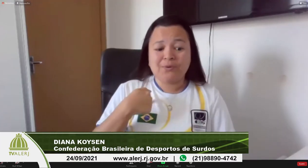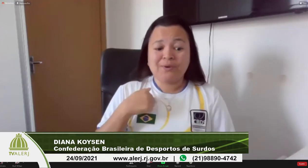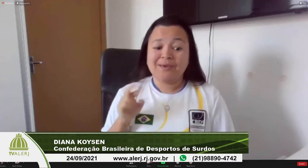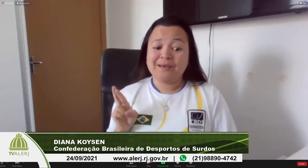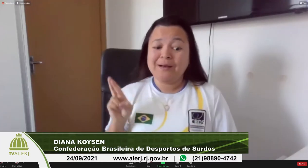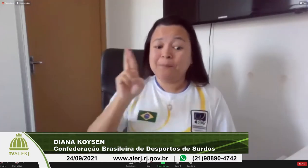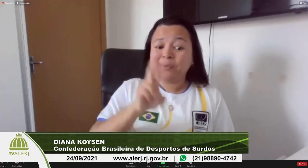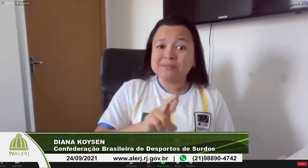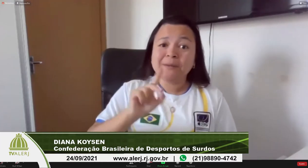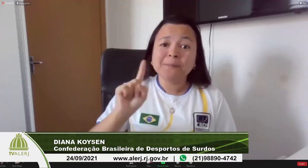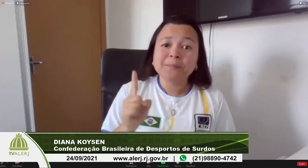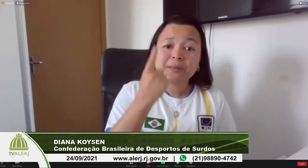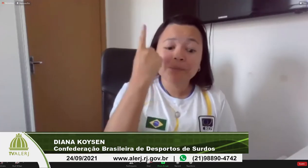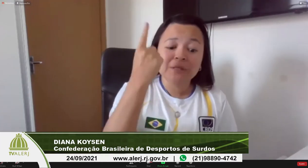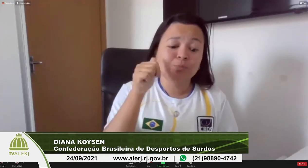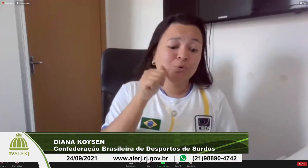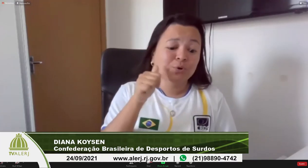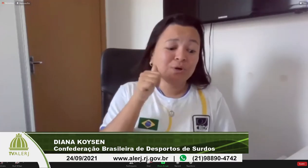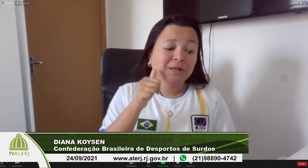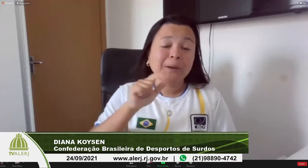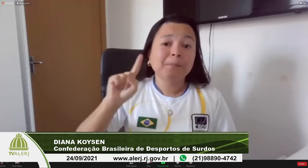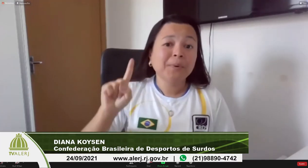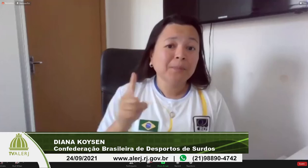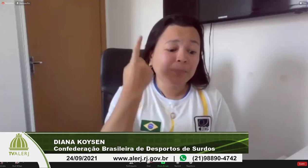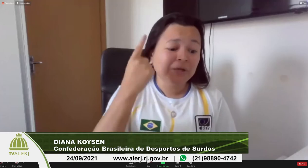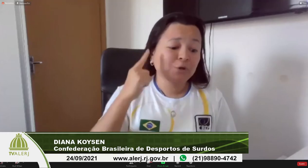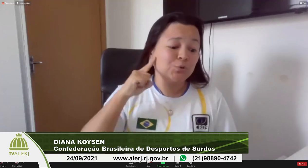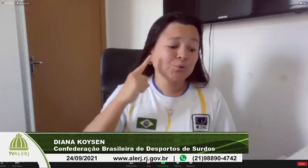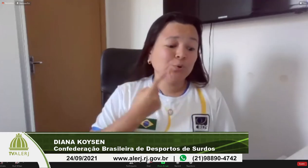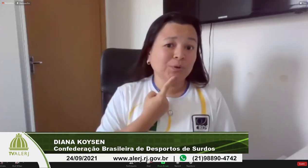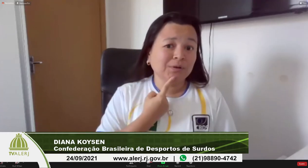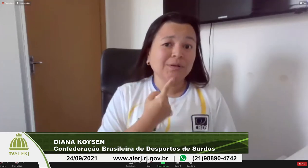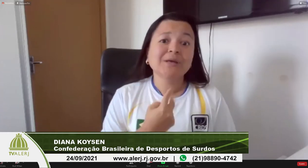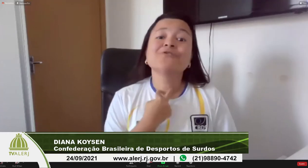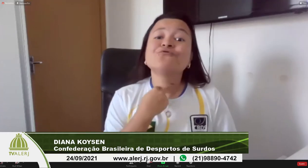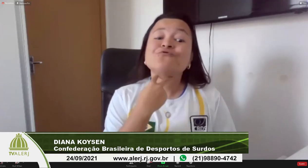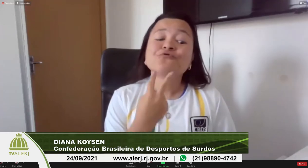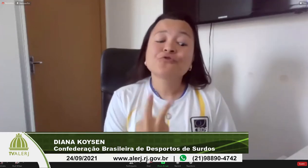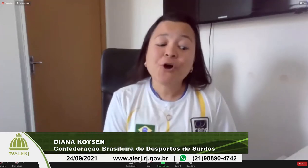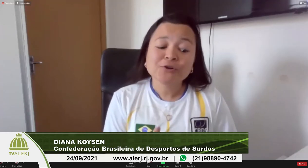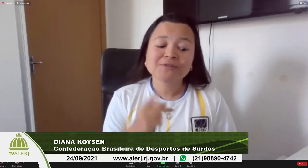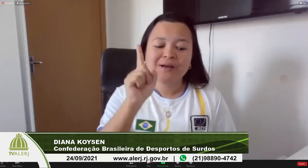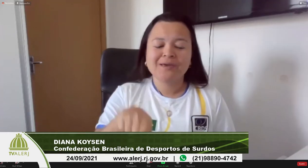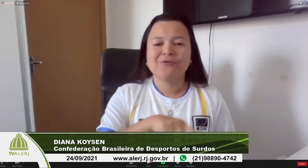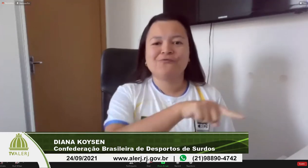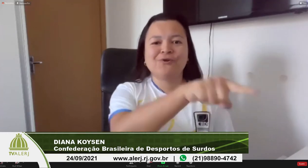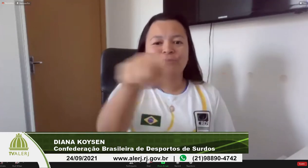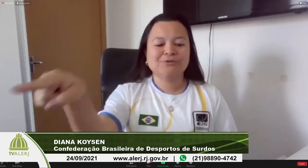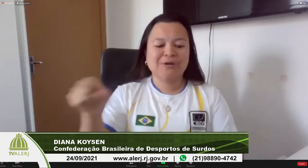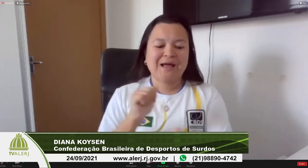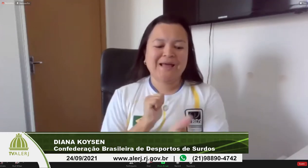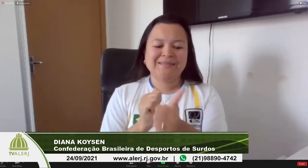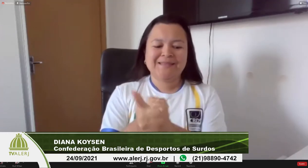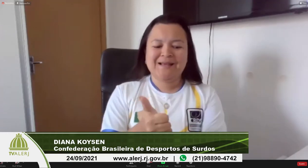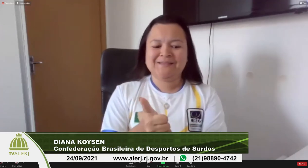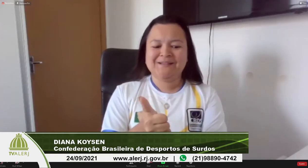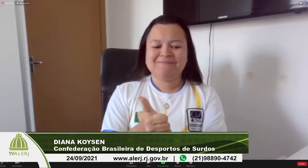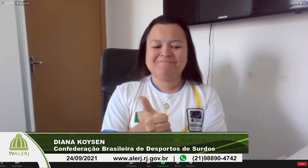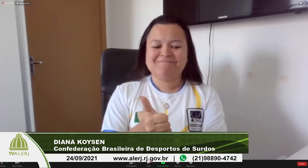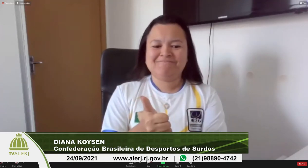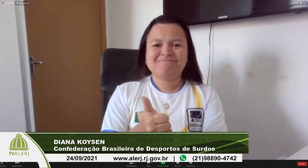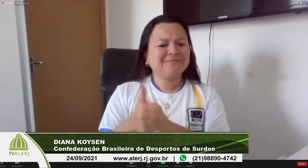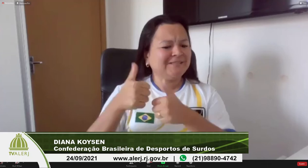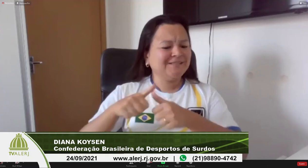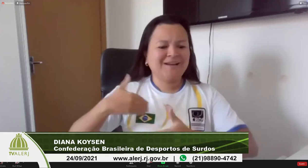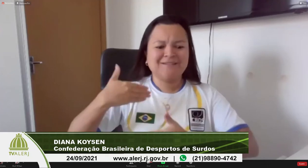eu sou membro do Conselho Nacional Nacional do Esporte eu sou a primeira mulher surda a ocupar uma cadeira dessa então